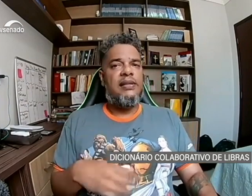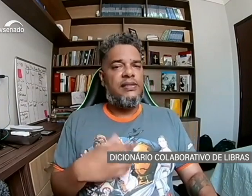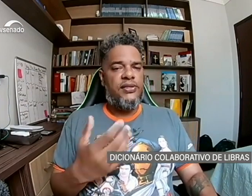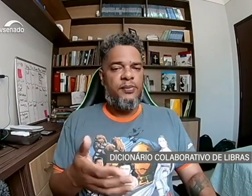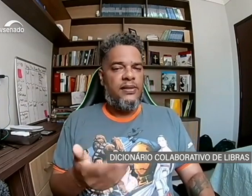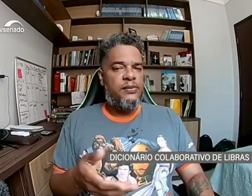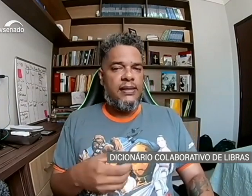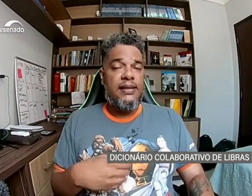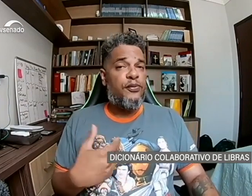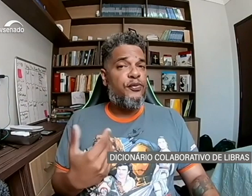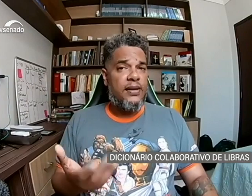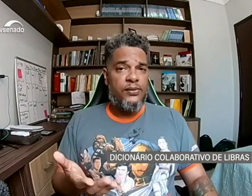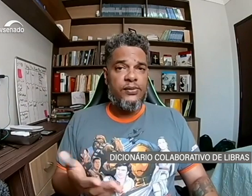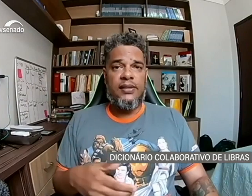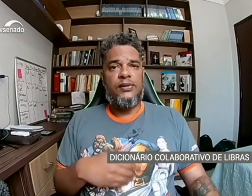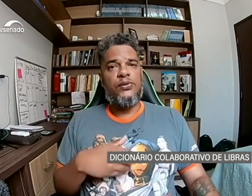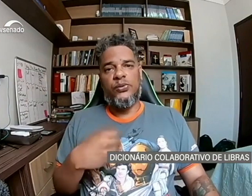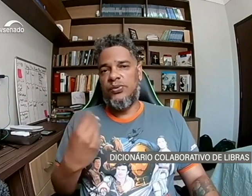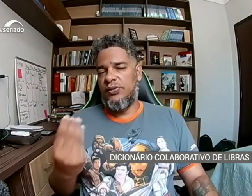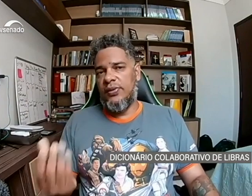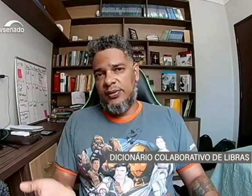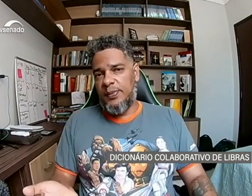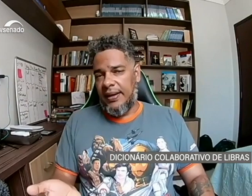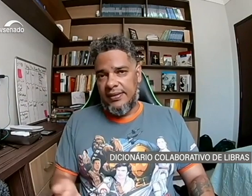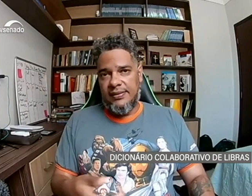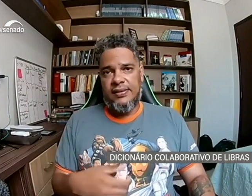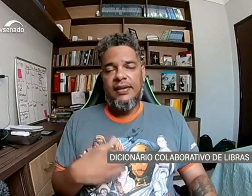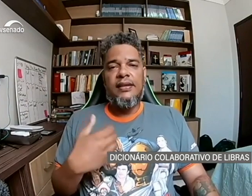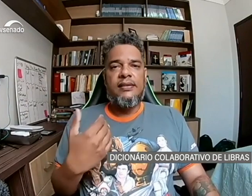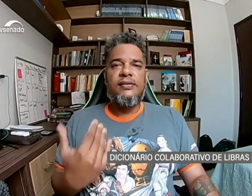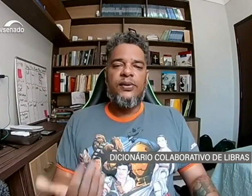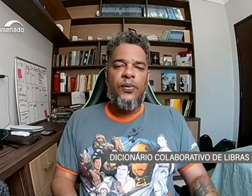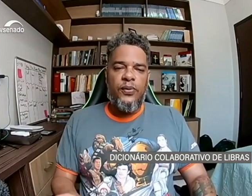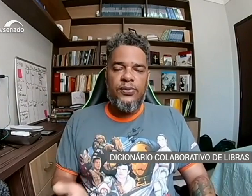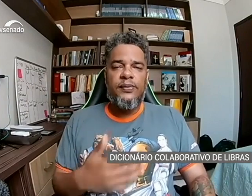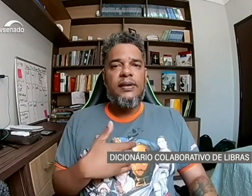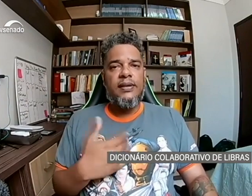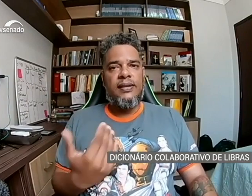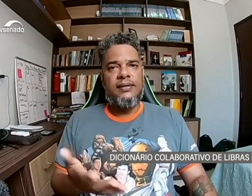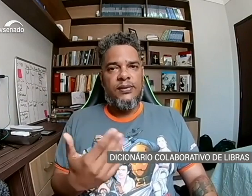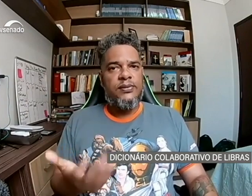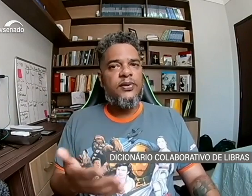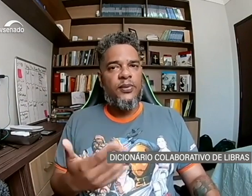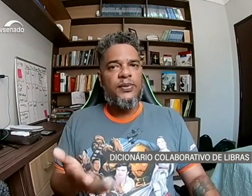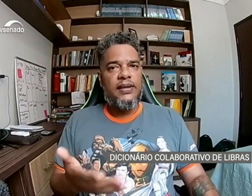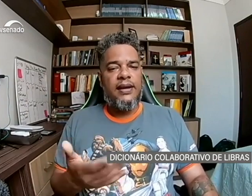geralmente é usada em eventos que surdos de vários países se encontram e tentam se comunicar